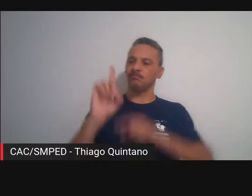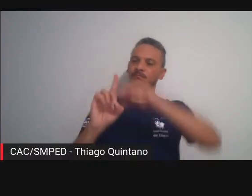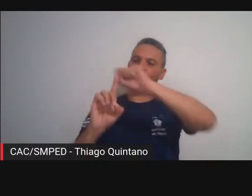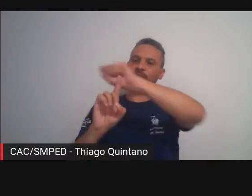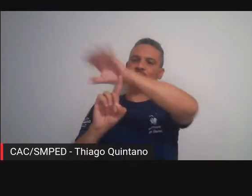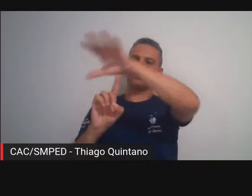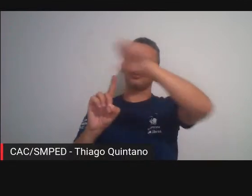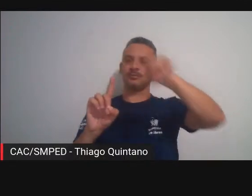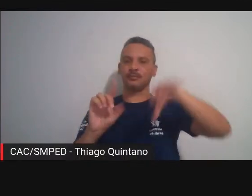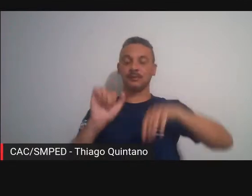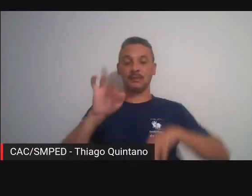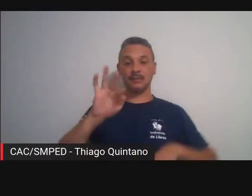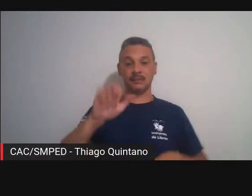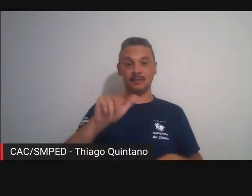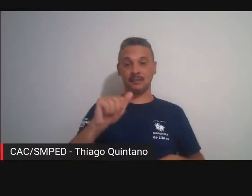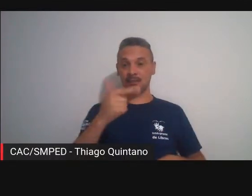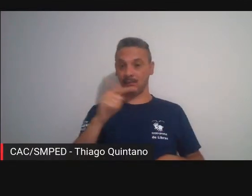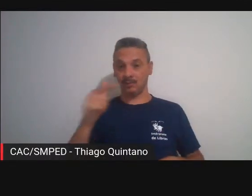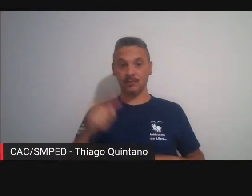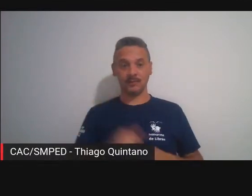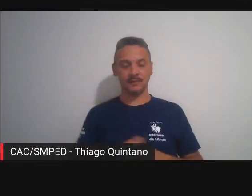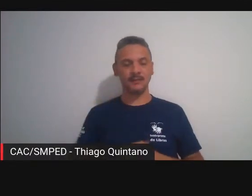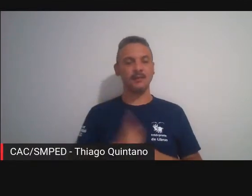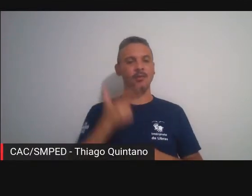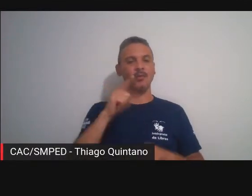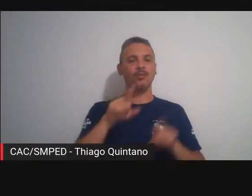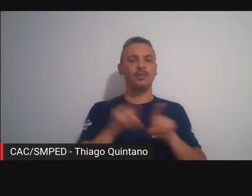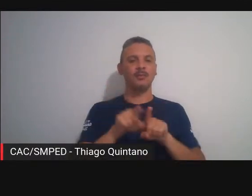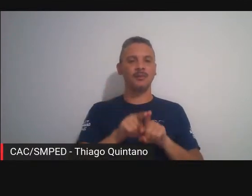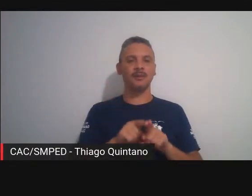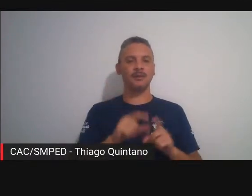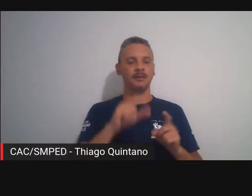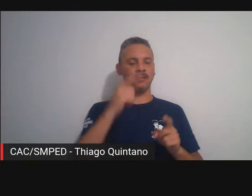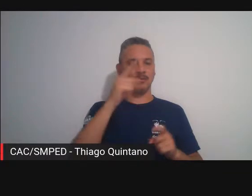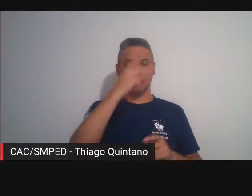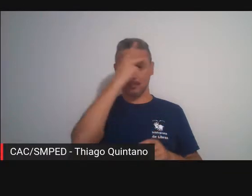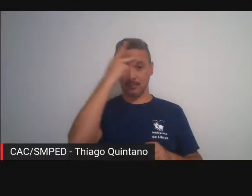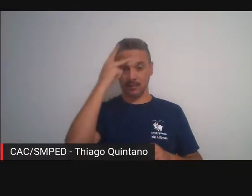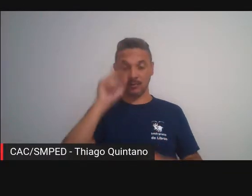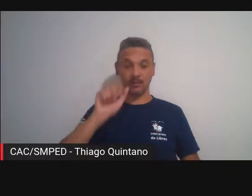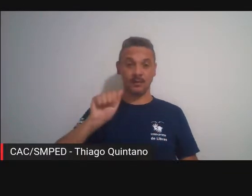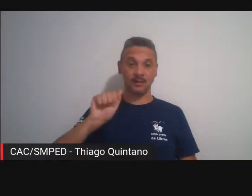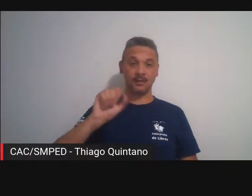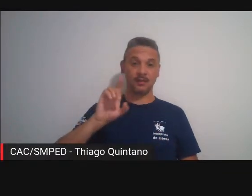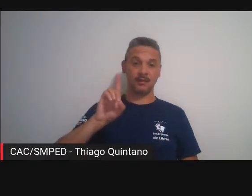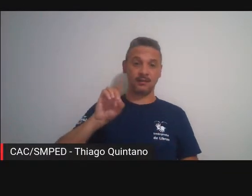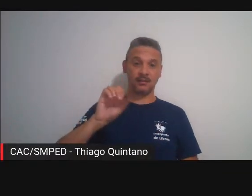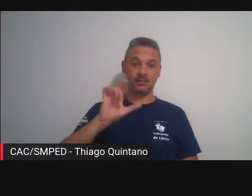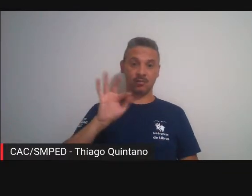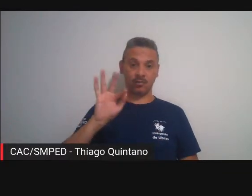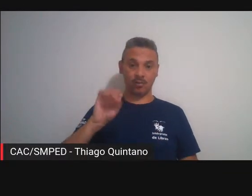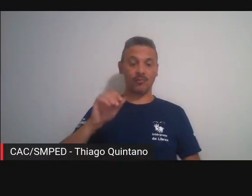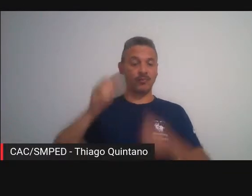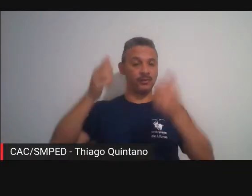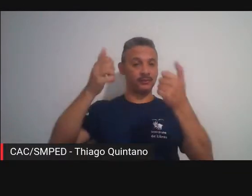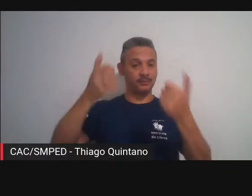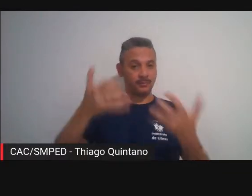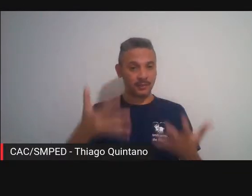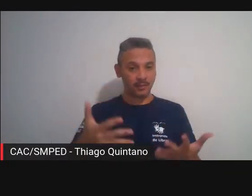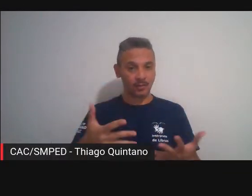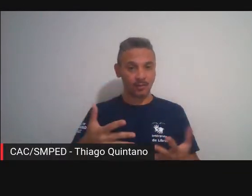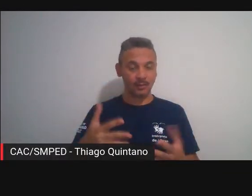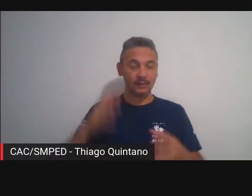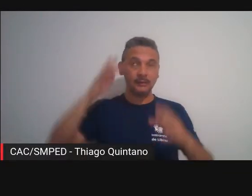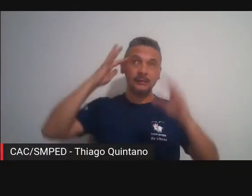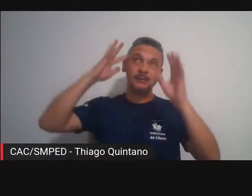e aí vai para algumas palavras do do Adolfo quando ele fala da ficção e da